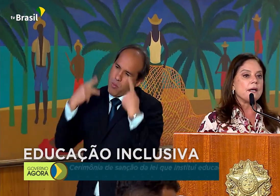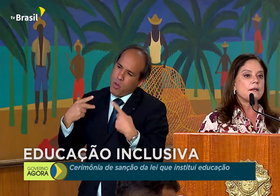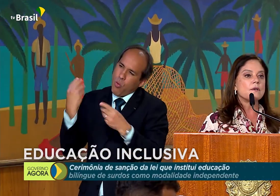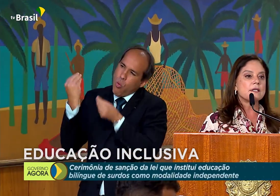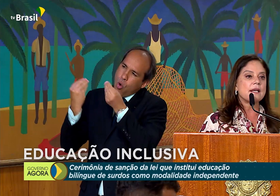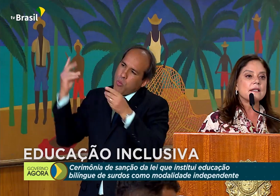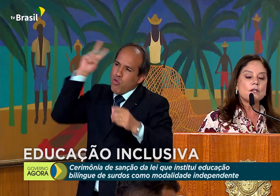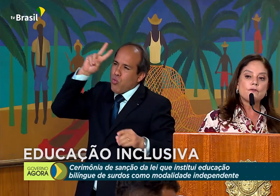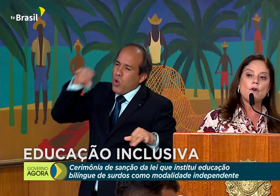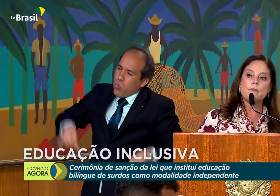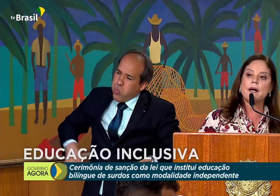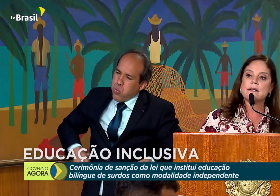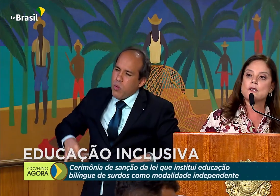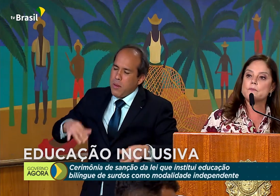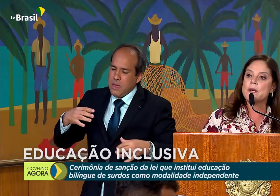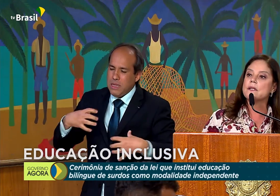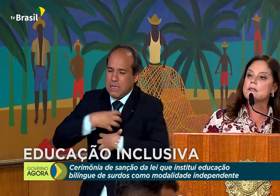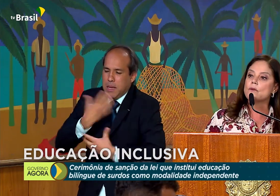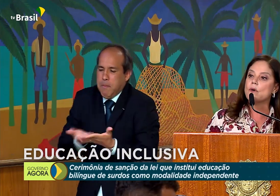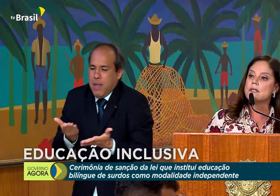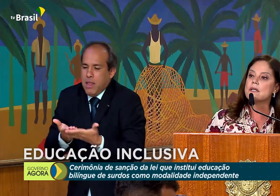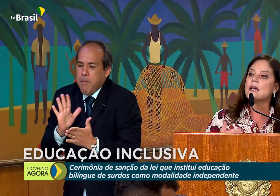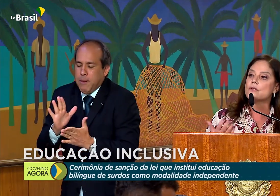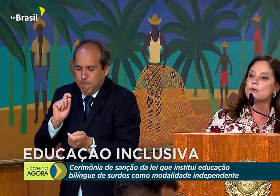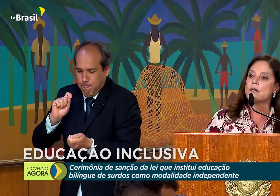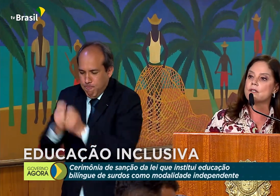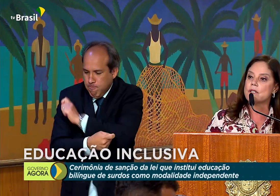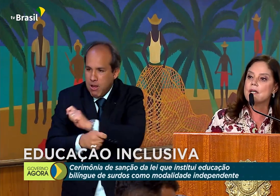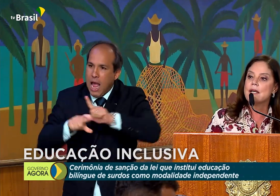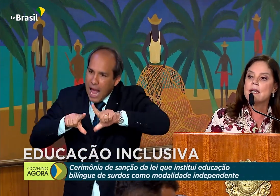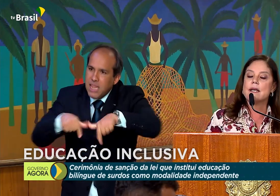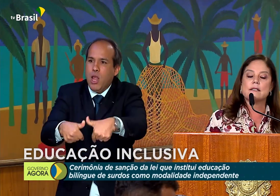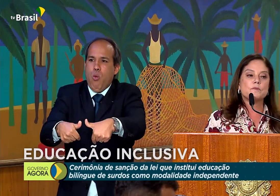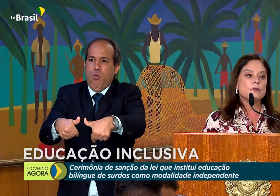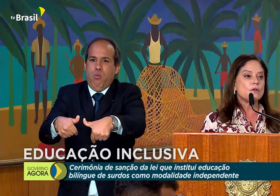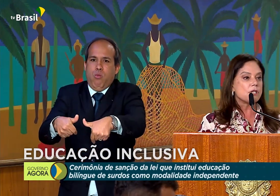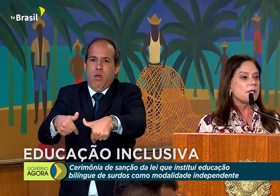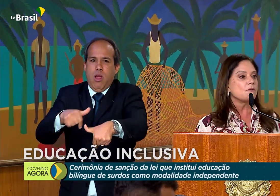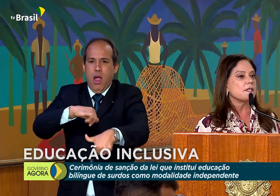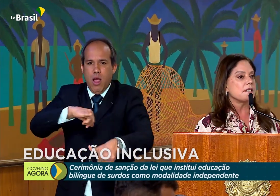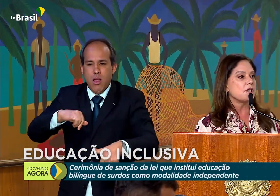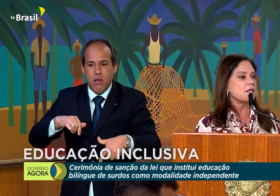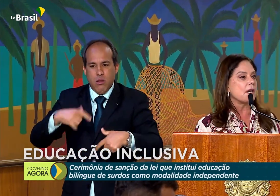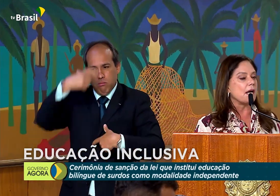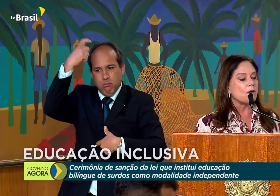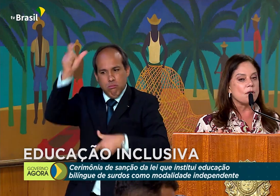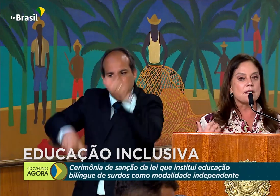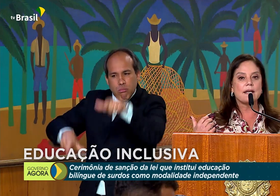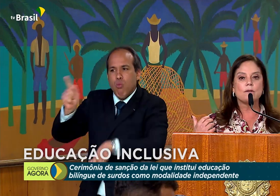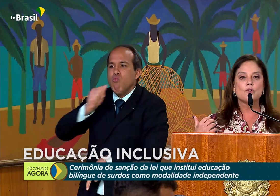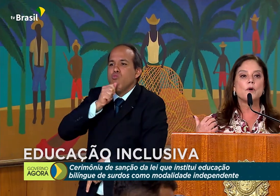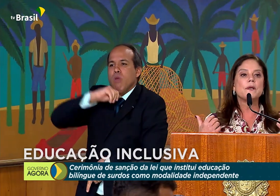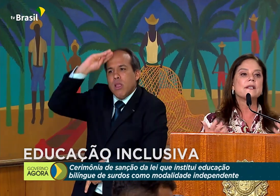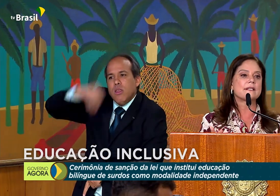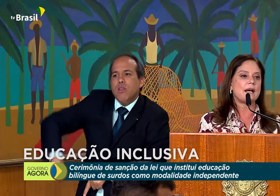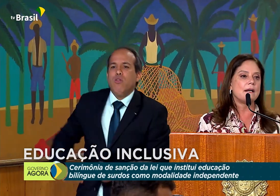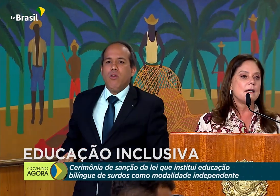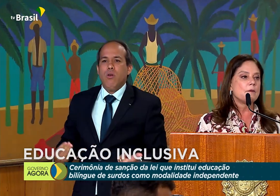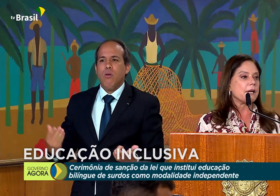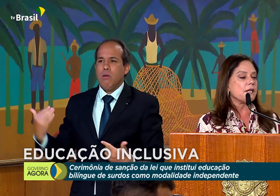perda conseguem transformar essas perdas e dores em ações e essas pessoas que não desistem conseguem nos mobilizar para